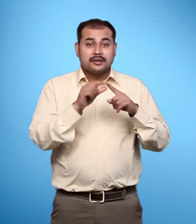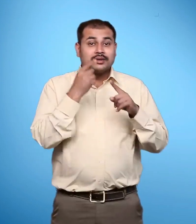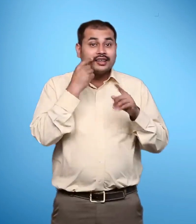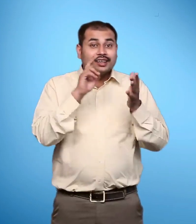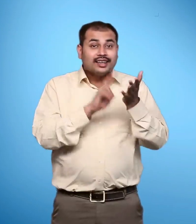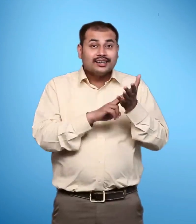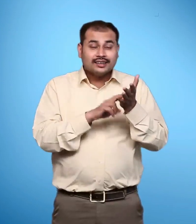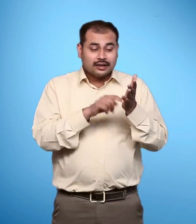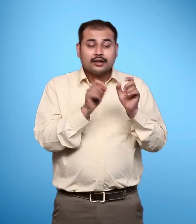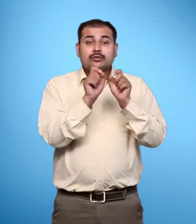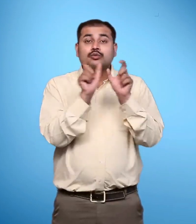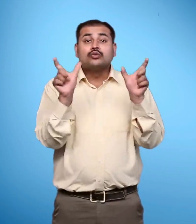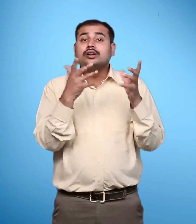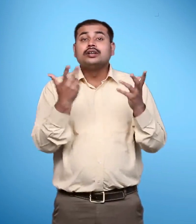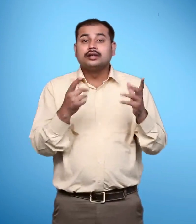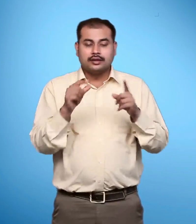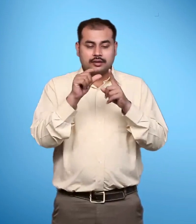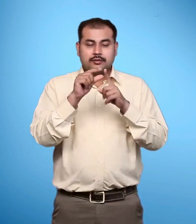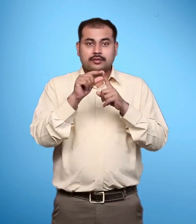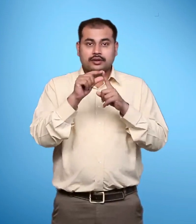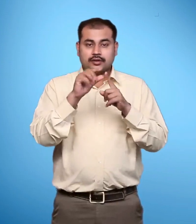पिन शब्द पोस्टल इंडेक्स नंबर का छोटा रूप है